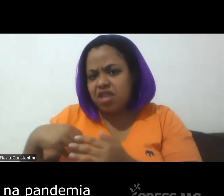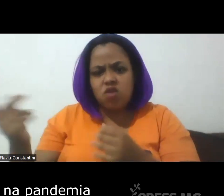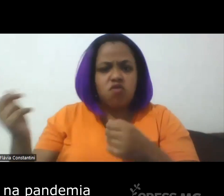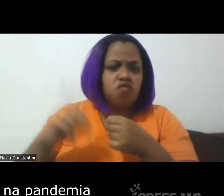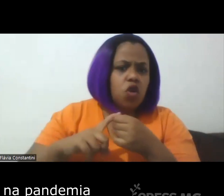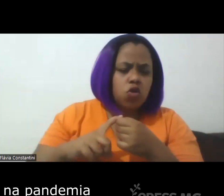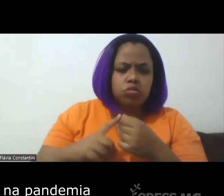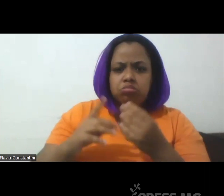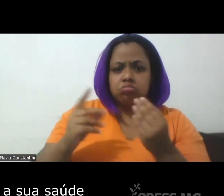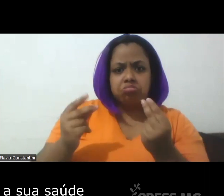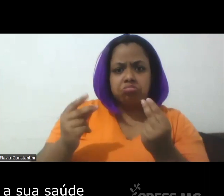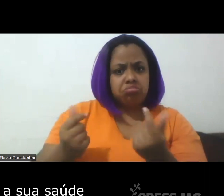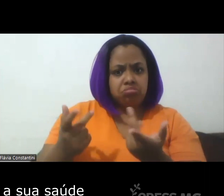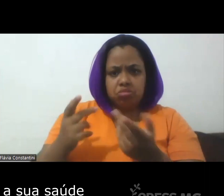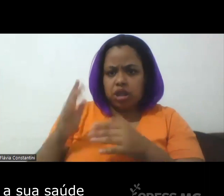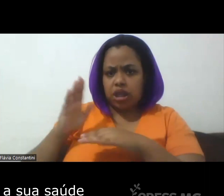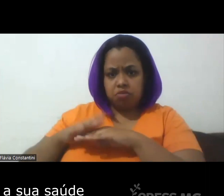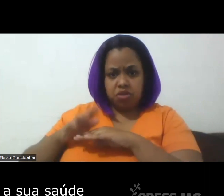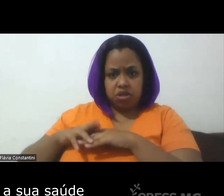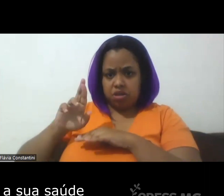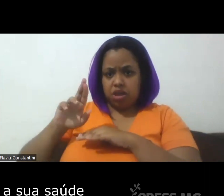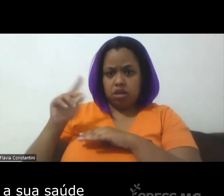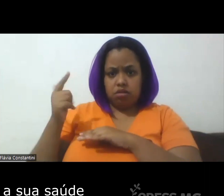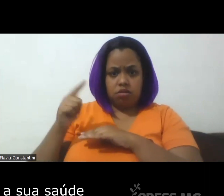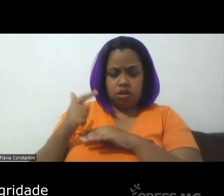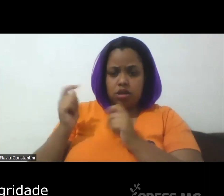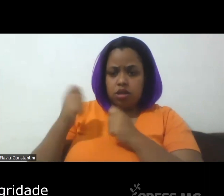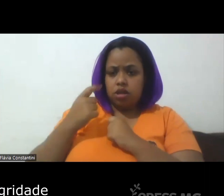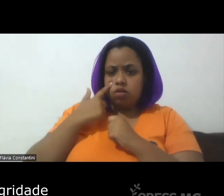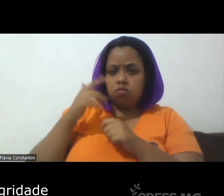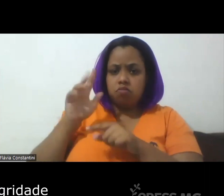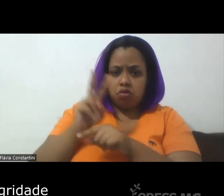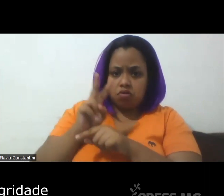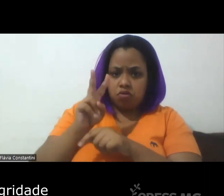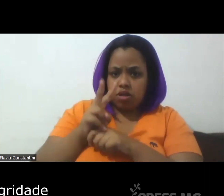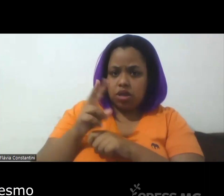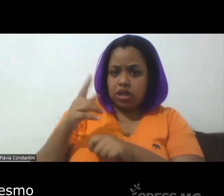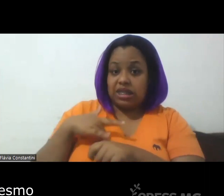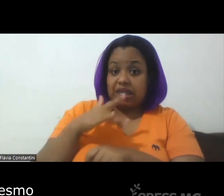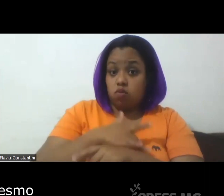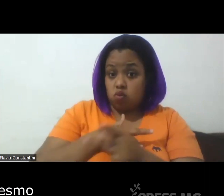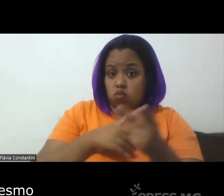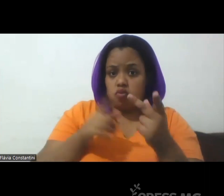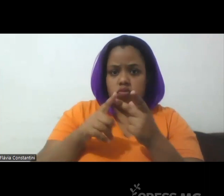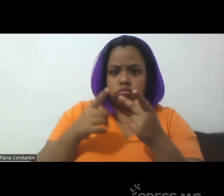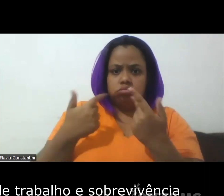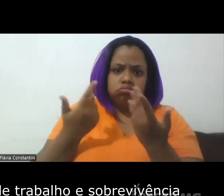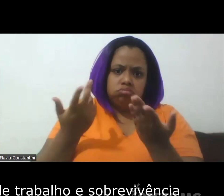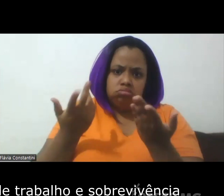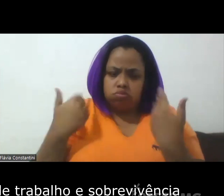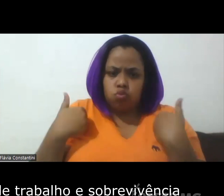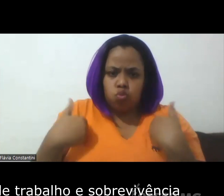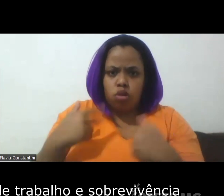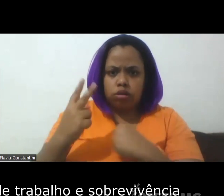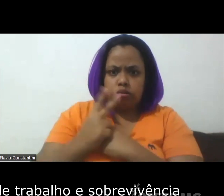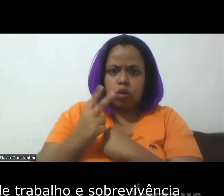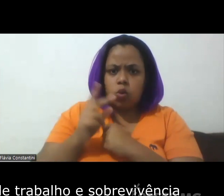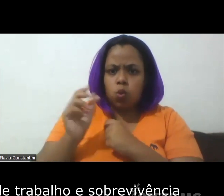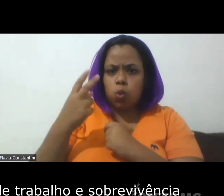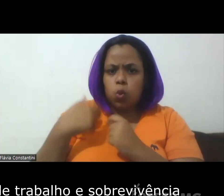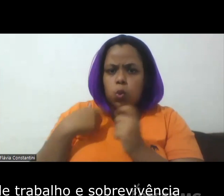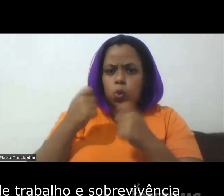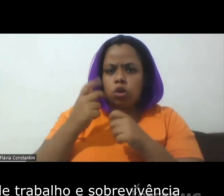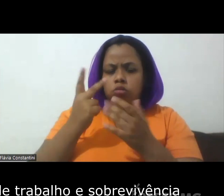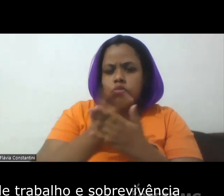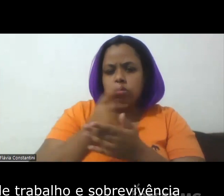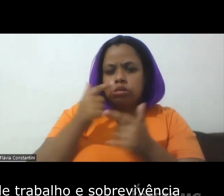como ocorreu na pandemia de preservar a sua saúde sua integridade né ou mesmo ali as condições precárias